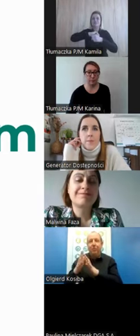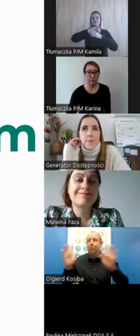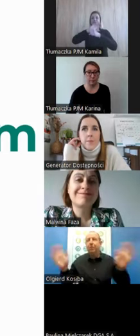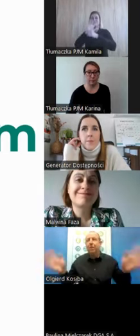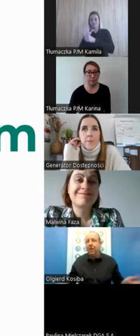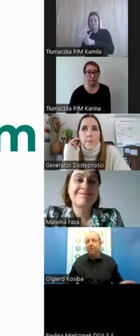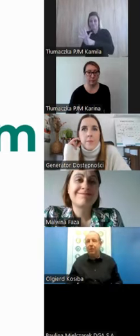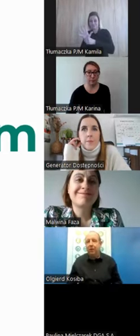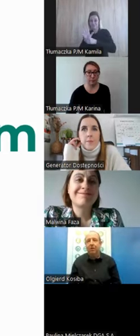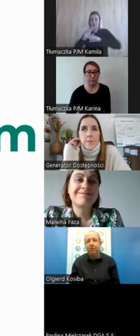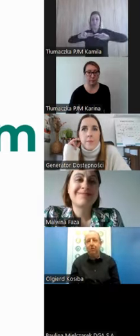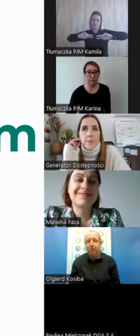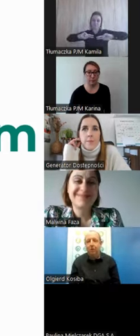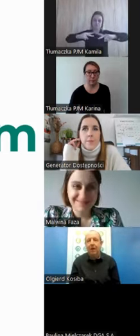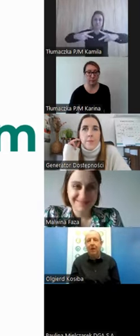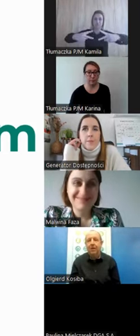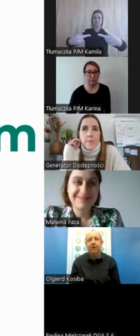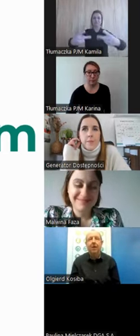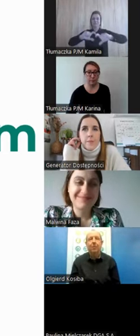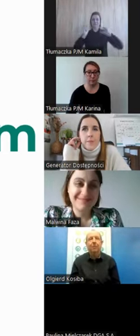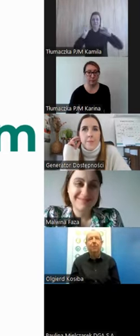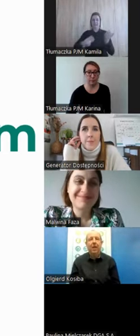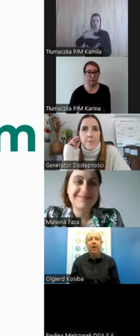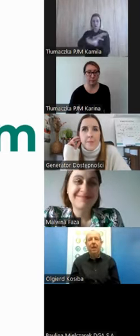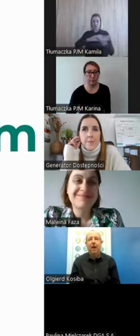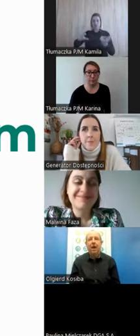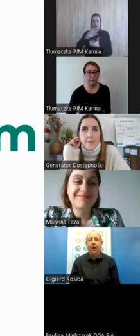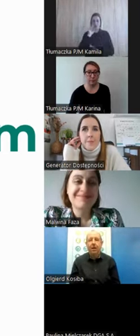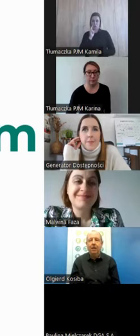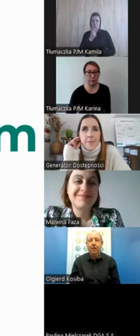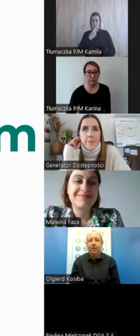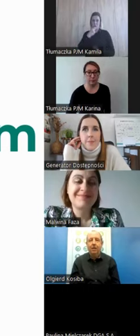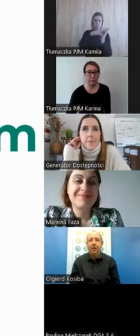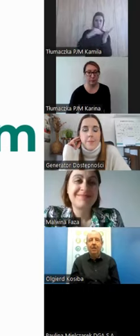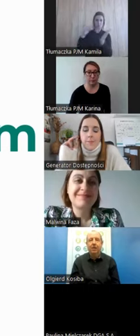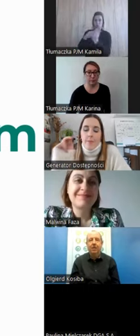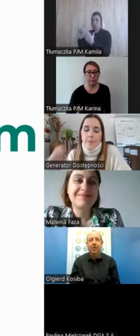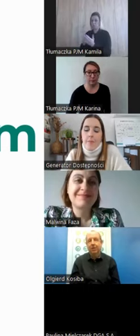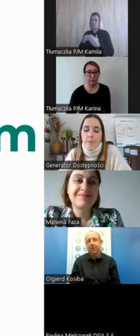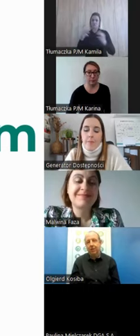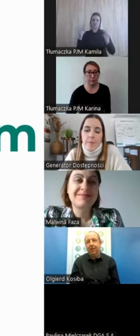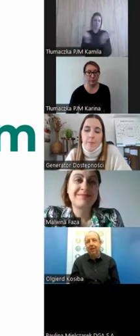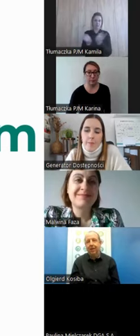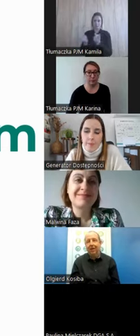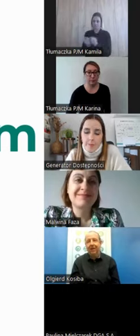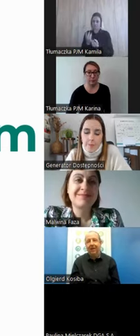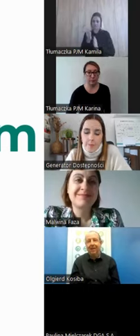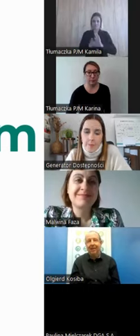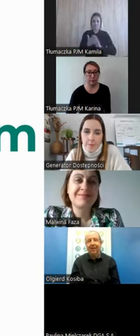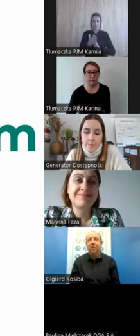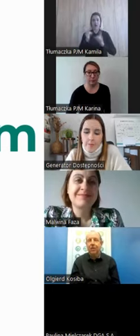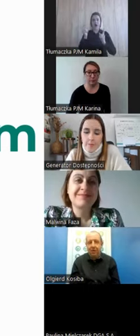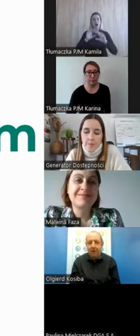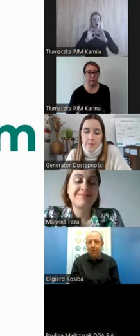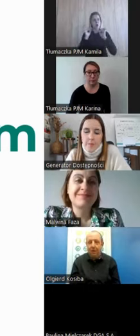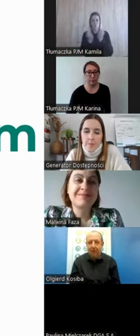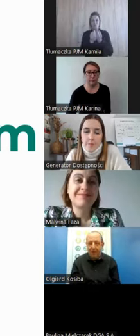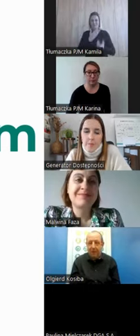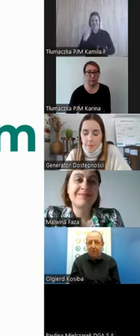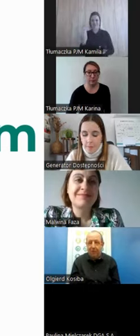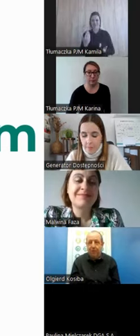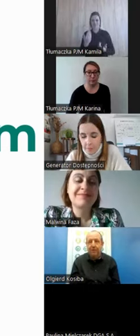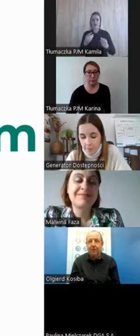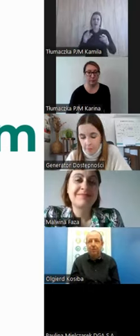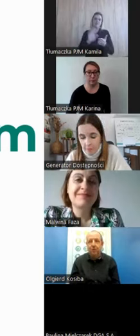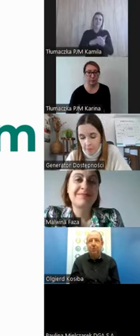no i poszło i na całym świecie głusi mi gali tak samo. Ale tak się nie dzieje. Tak się nie działo w